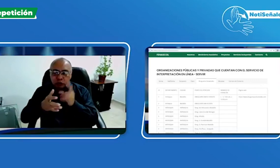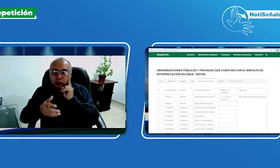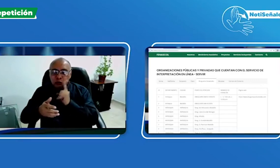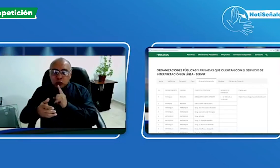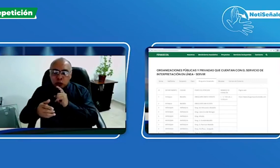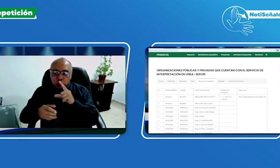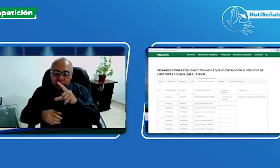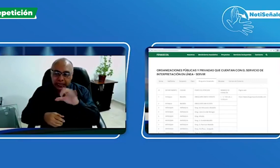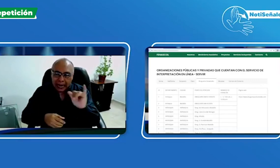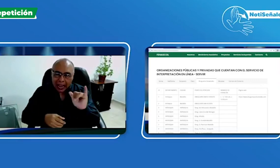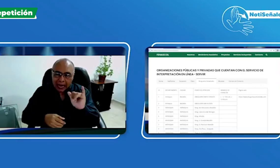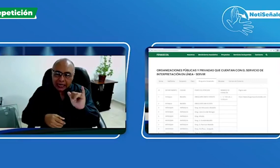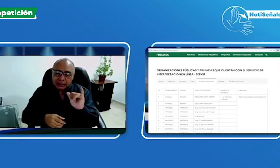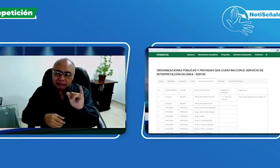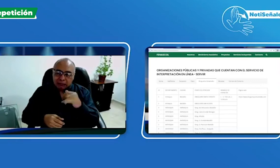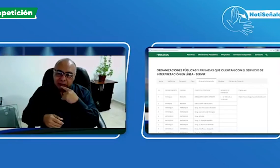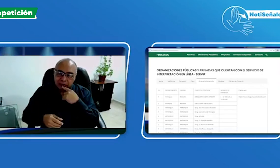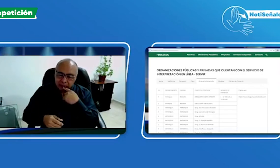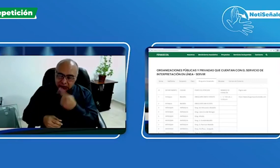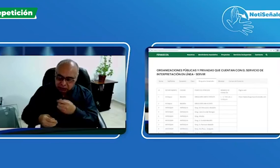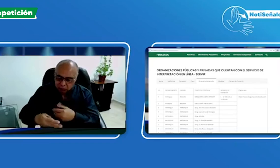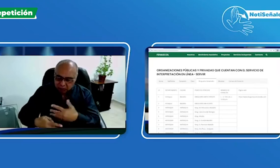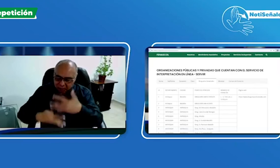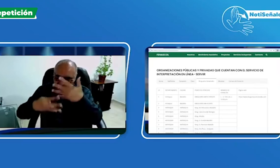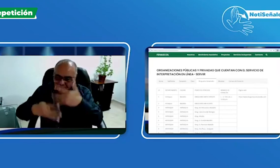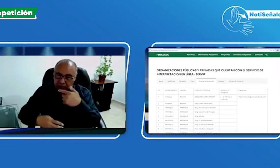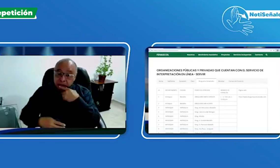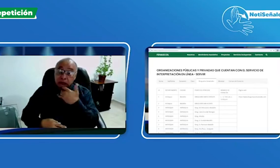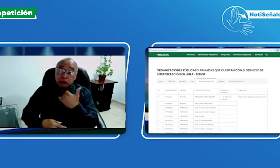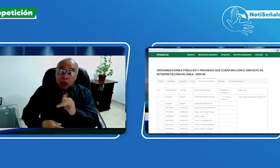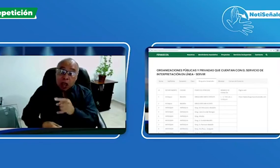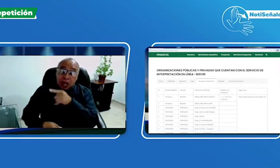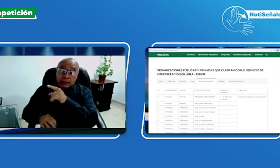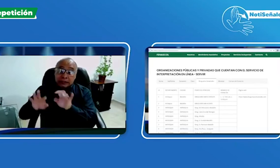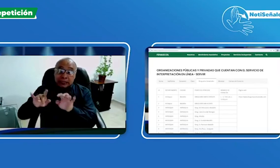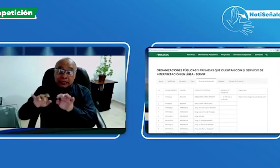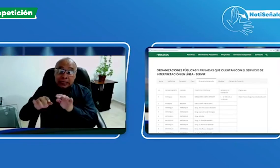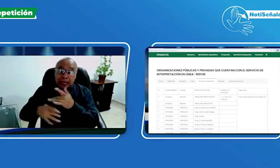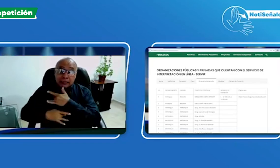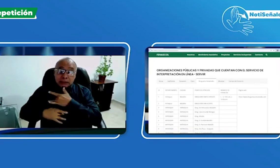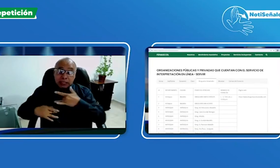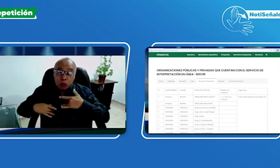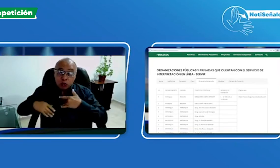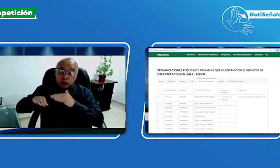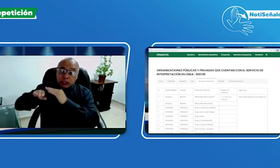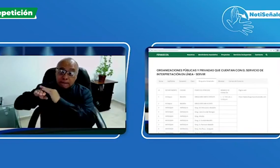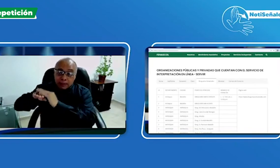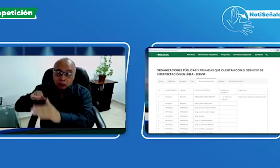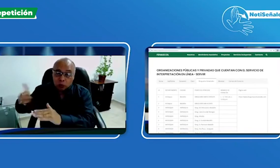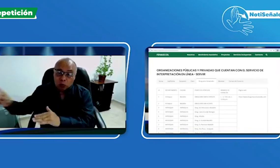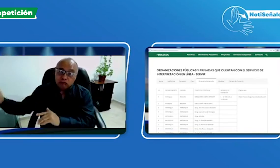por ejemplo las asociaciones de sordos allí en Cali vimos que algunos nos dicen que